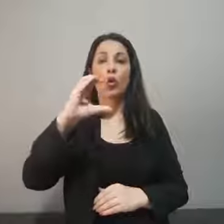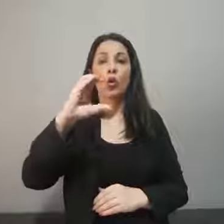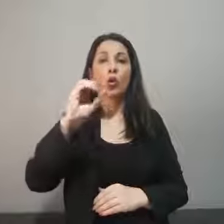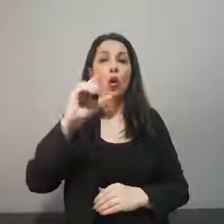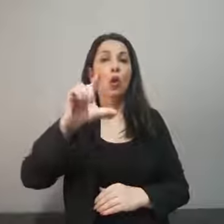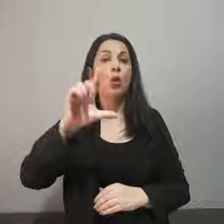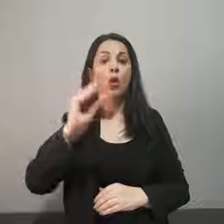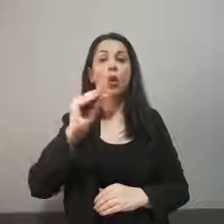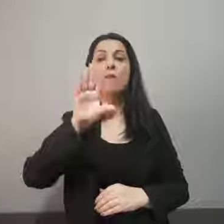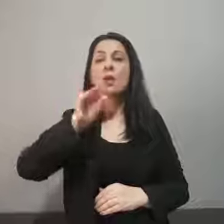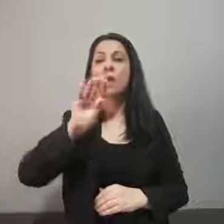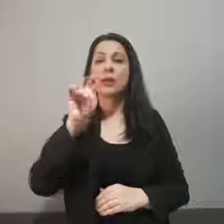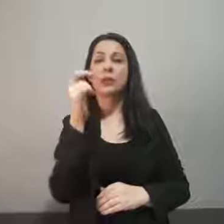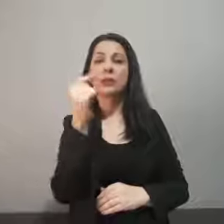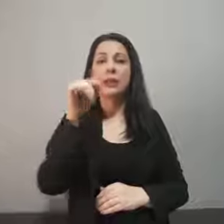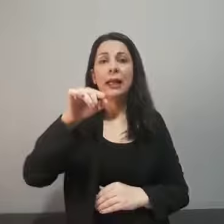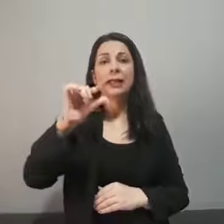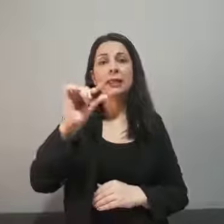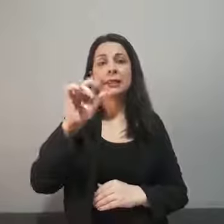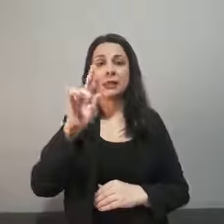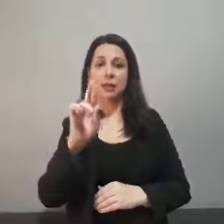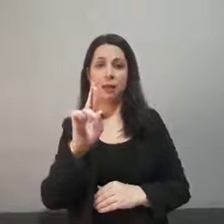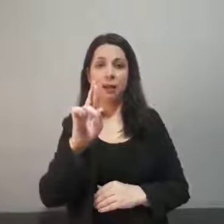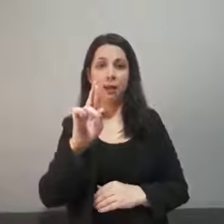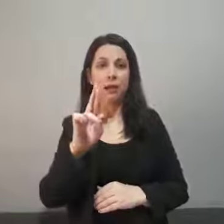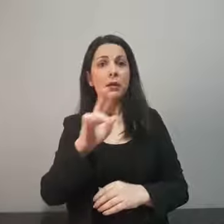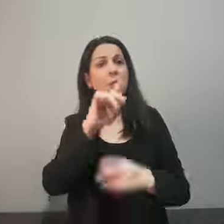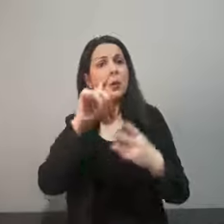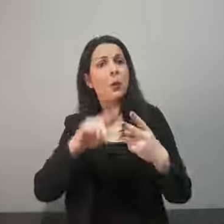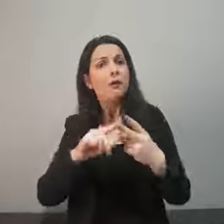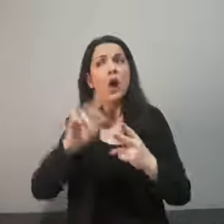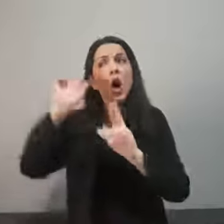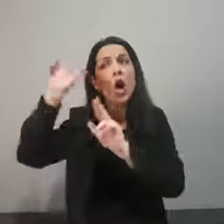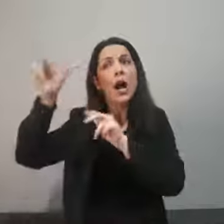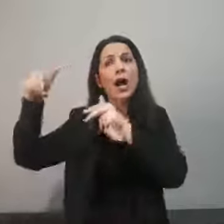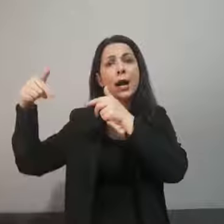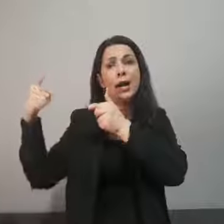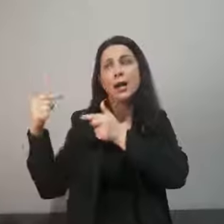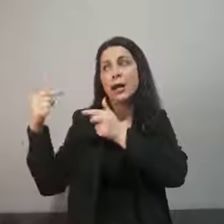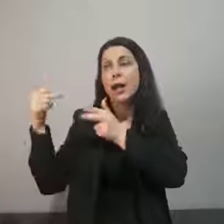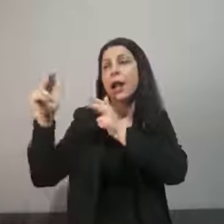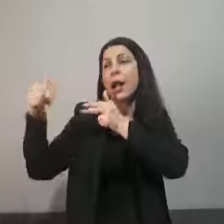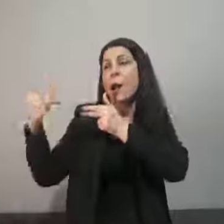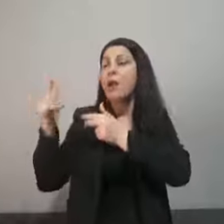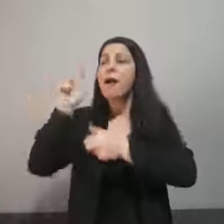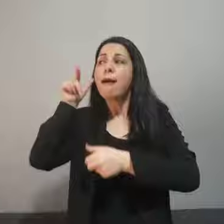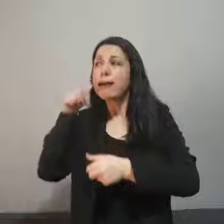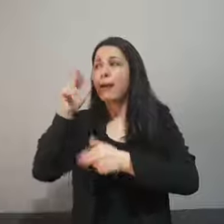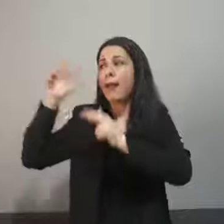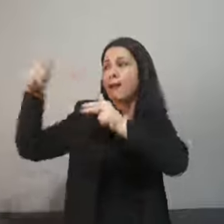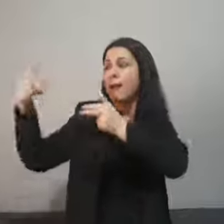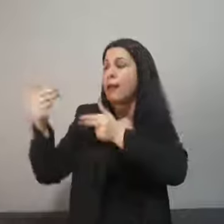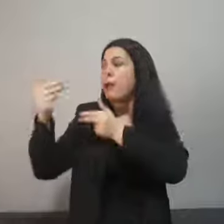και στο τηλέφωνο 2463-053